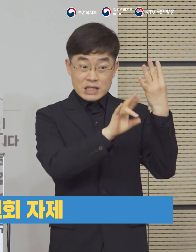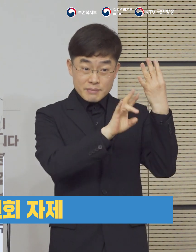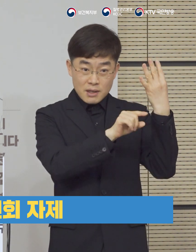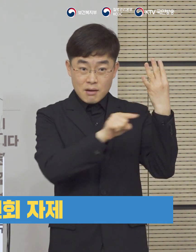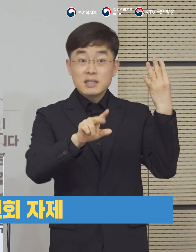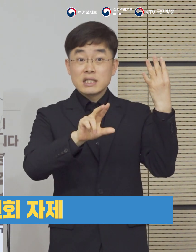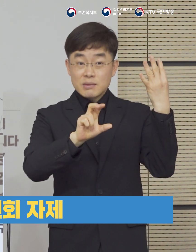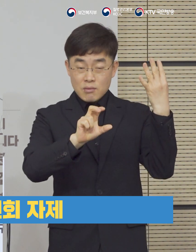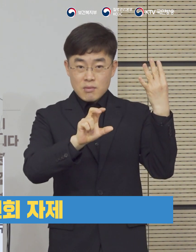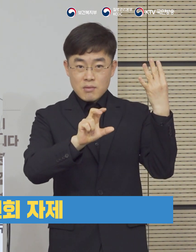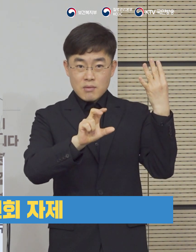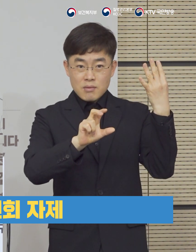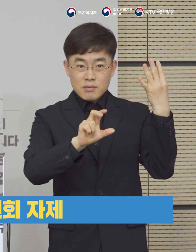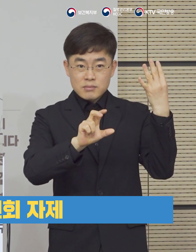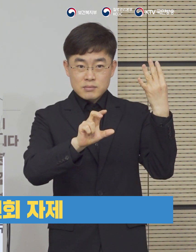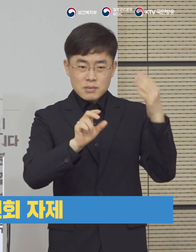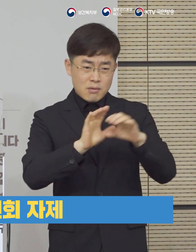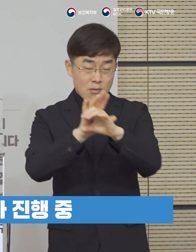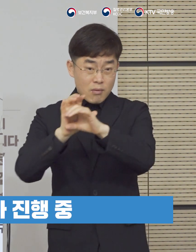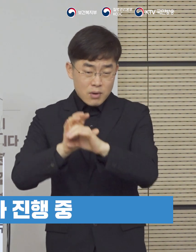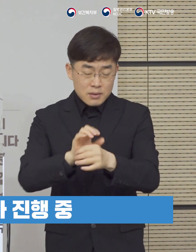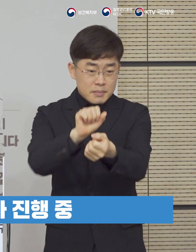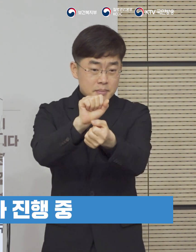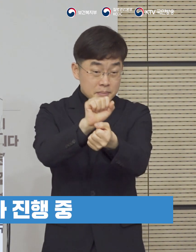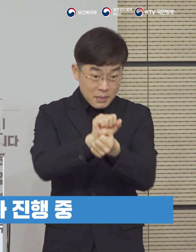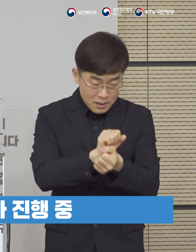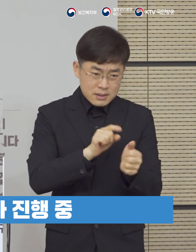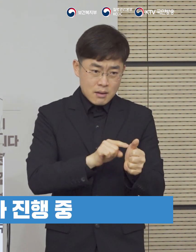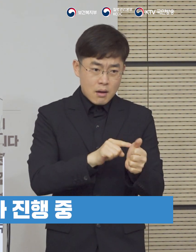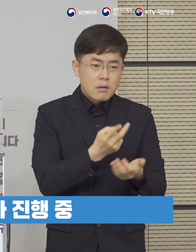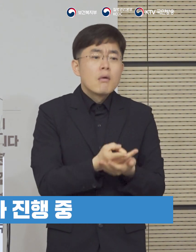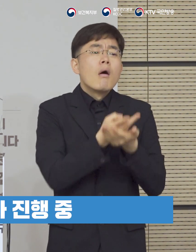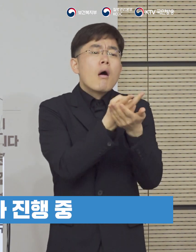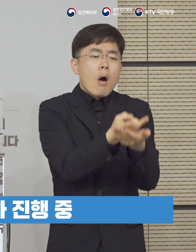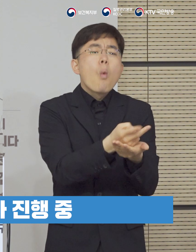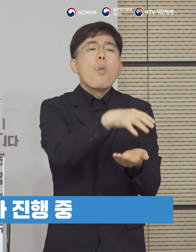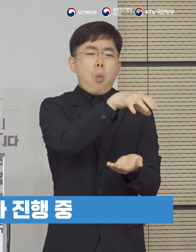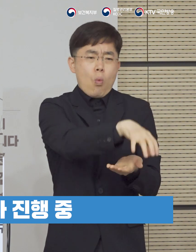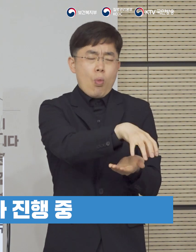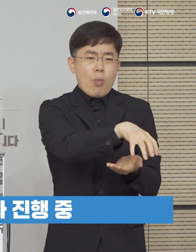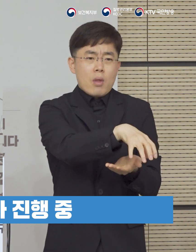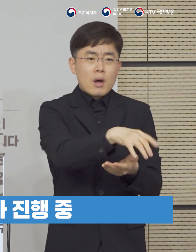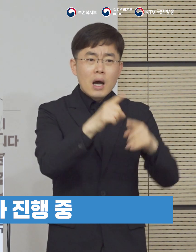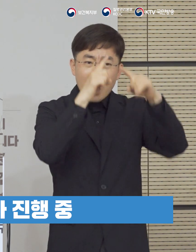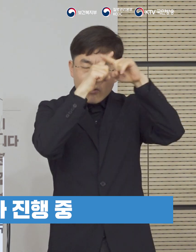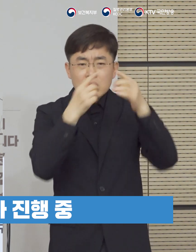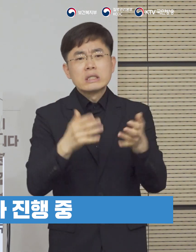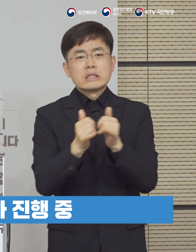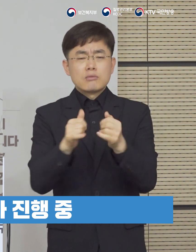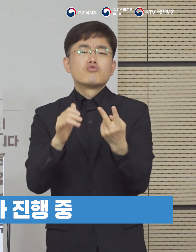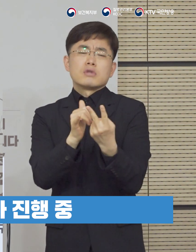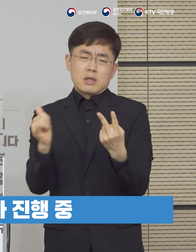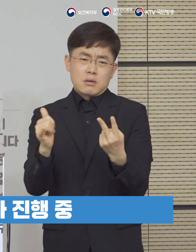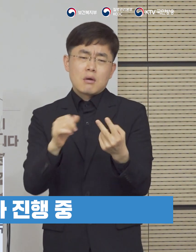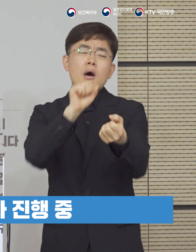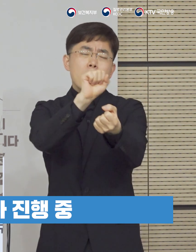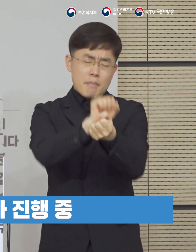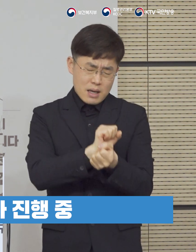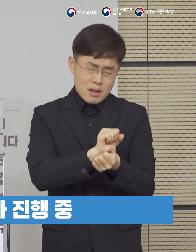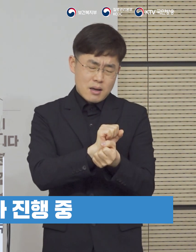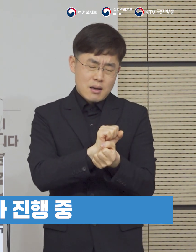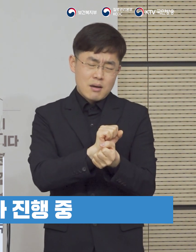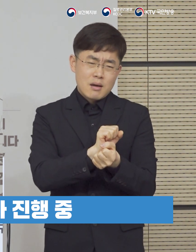지난 24일, 25일에 걸쳐서 코로나19 환자가 입원했었던 격리병동에